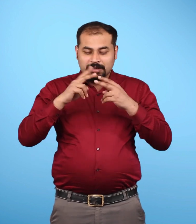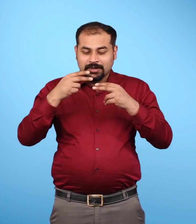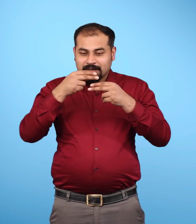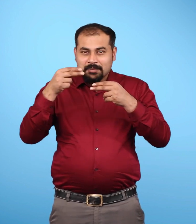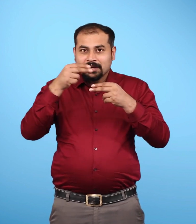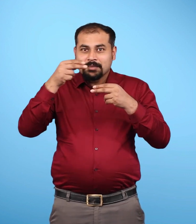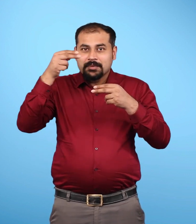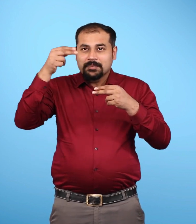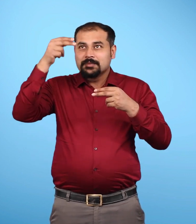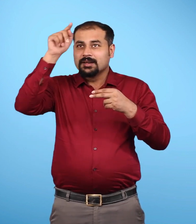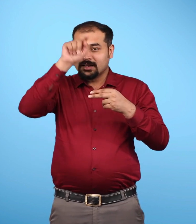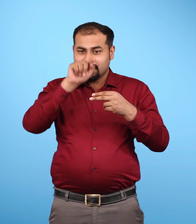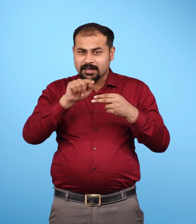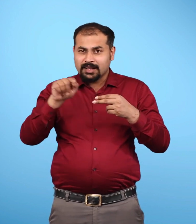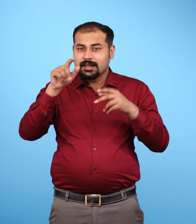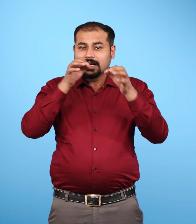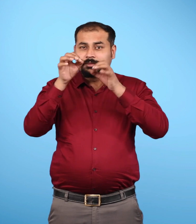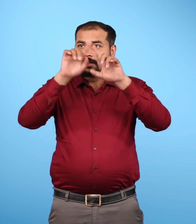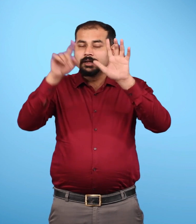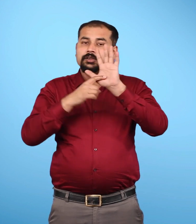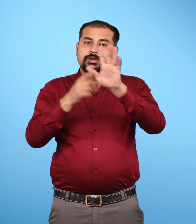वायुमंडल की विभिन्न परतों को दर्शाया गया है